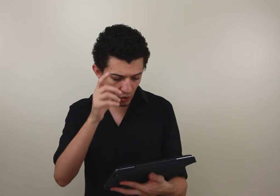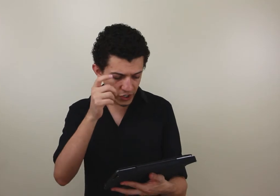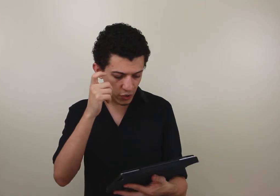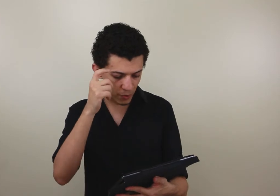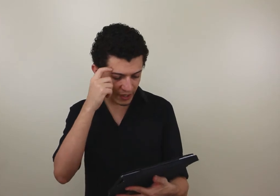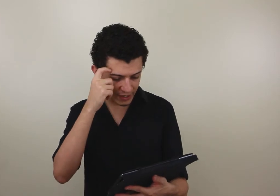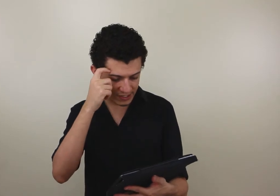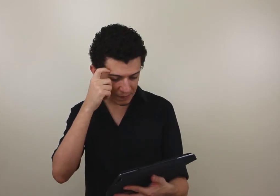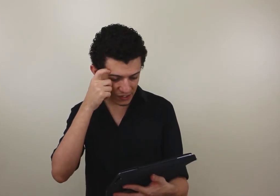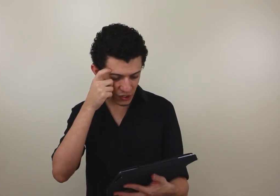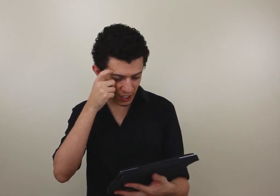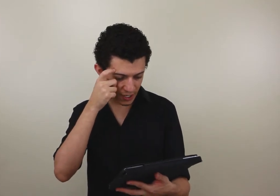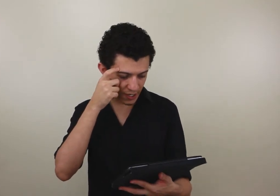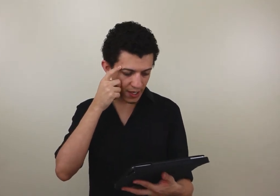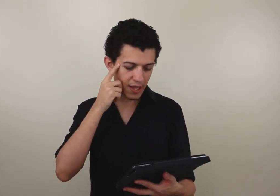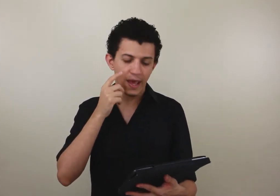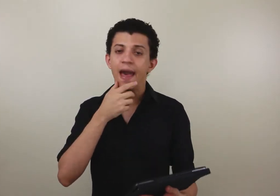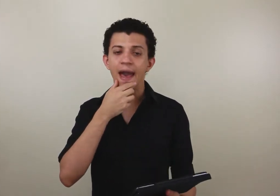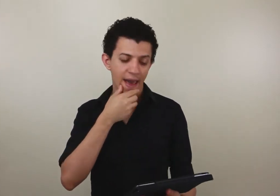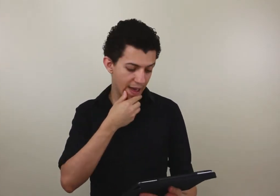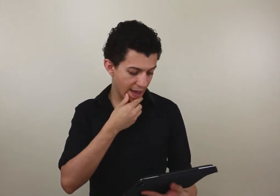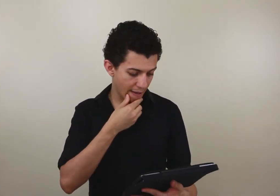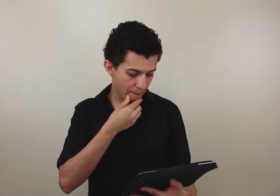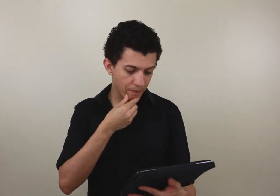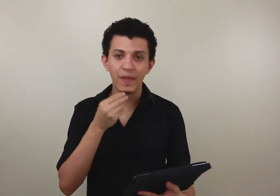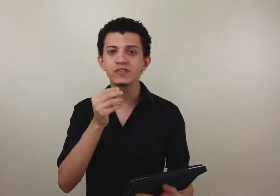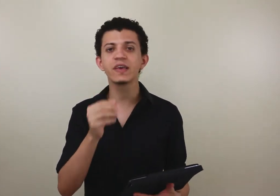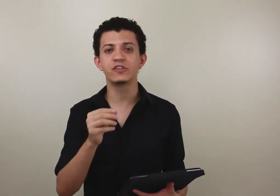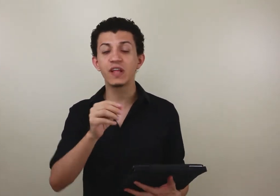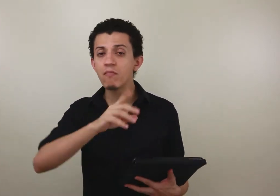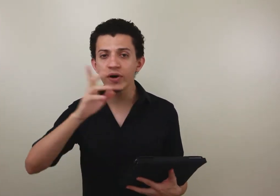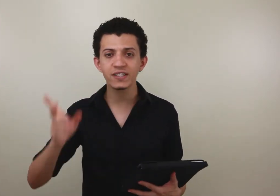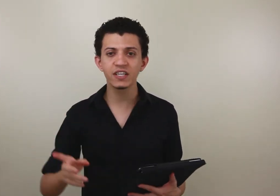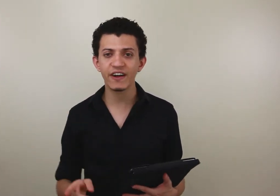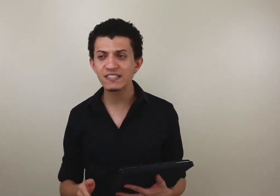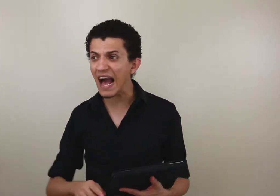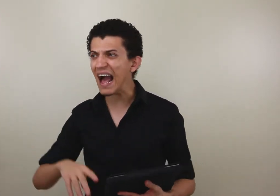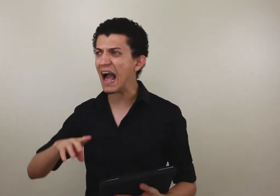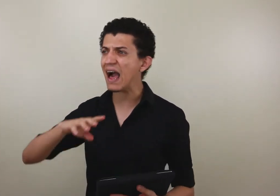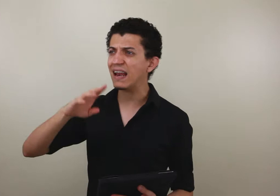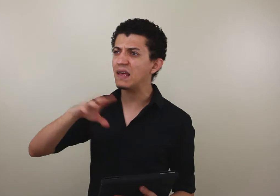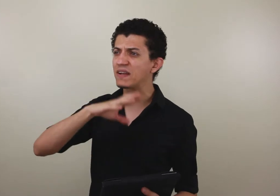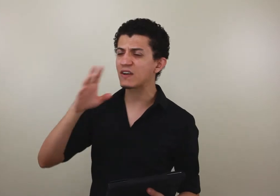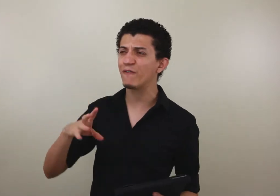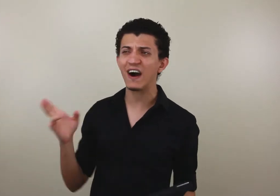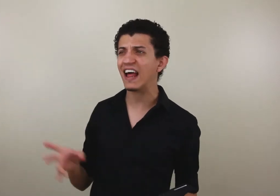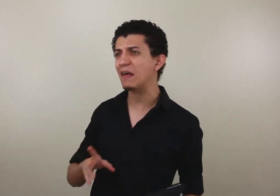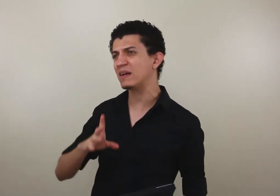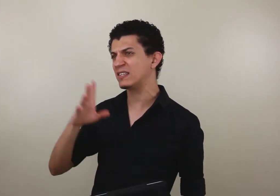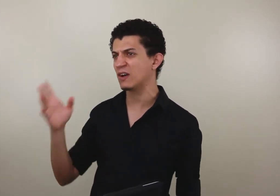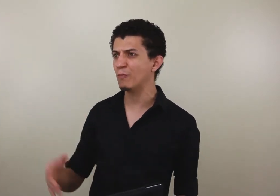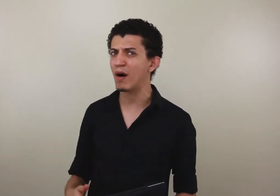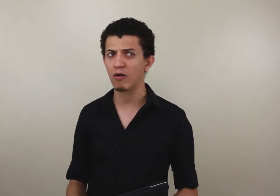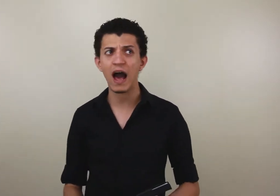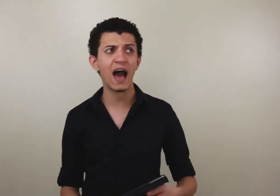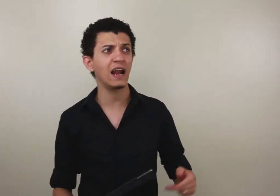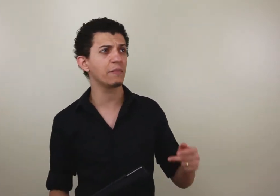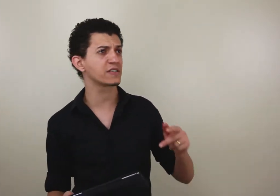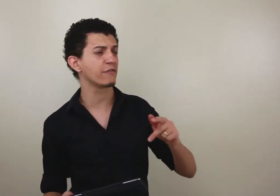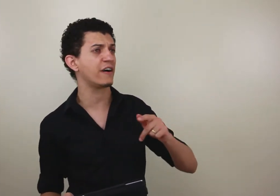corrigindo um pouquinho aqui a Sebastiana, é o seguinte, tem muita gente que fala assim, ah, a Libras que eu falo é a Libras de São Paulo, ah, Libras que eu